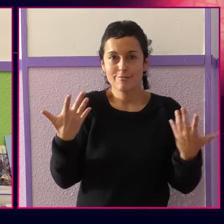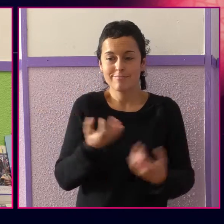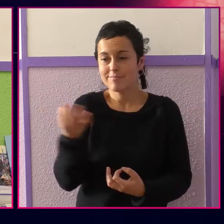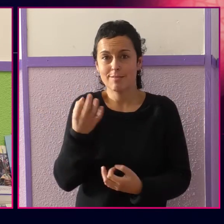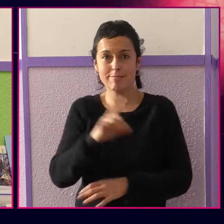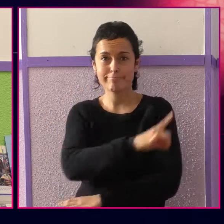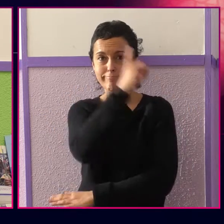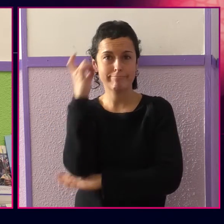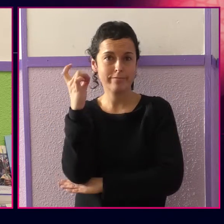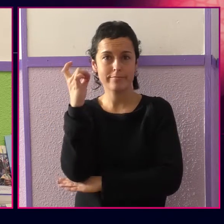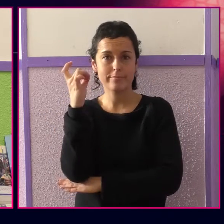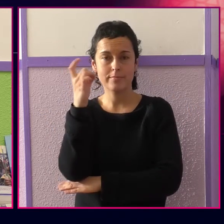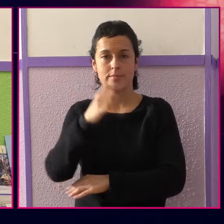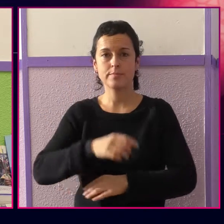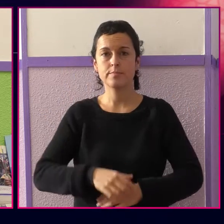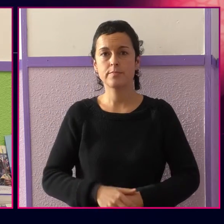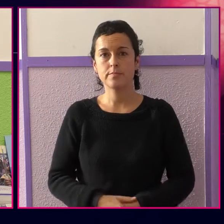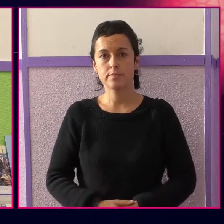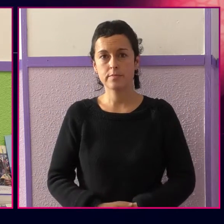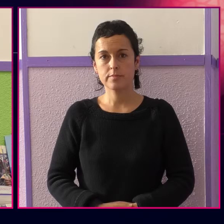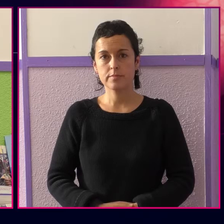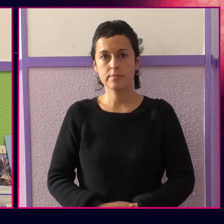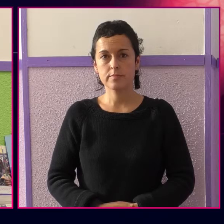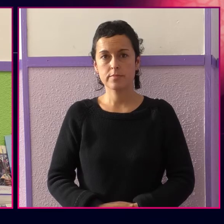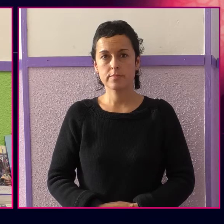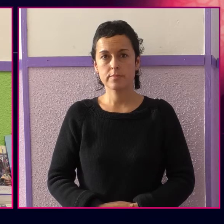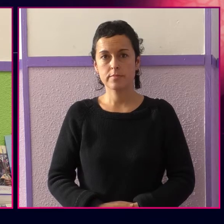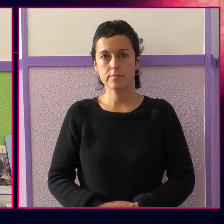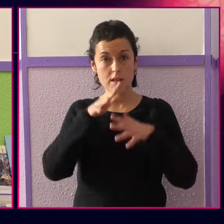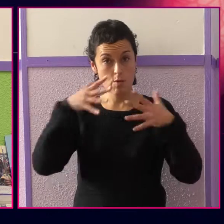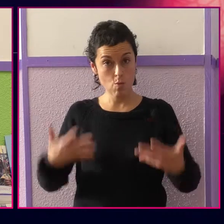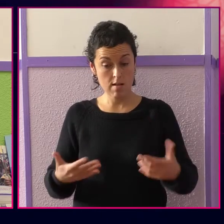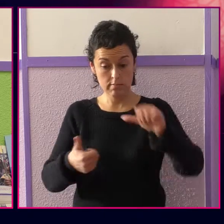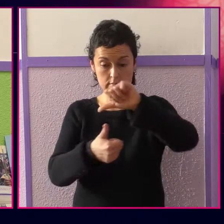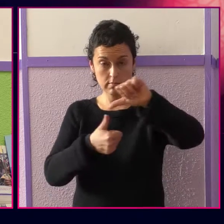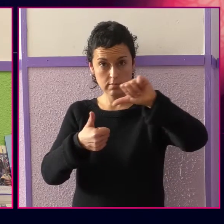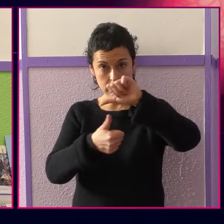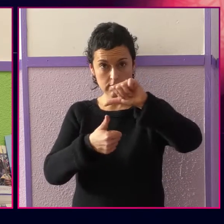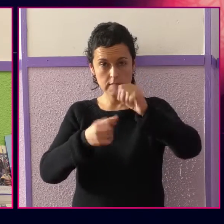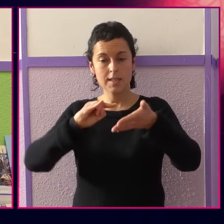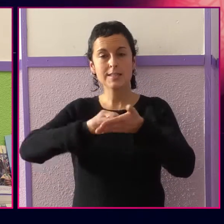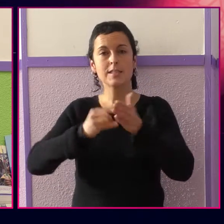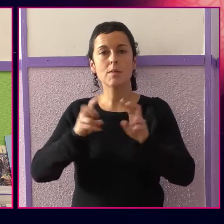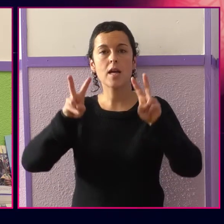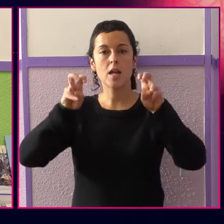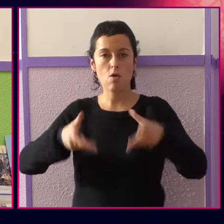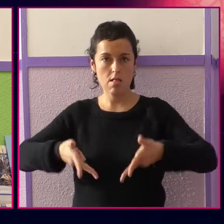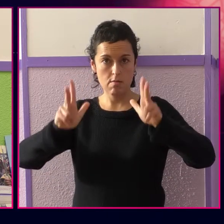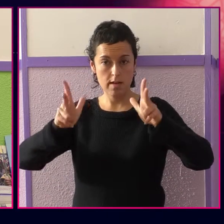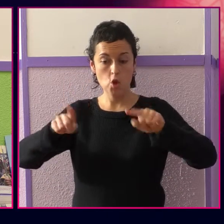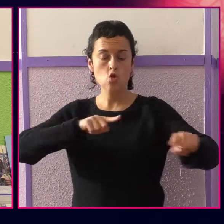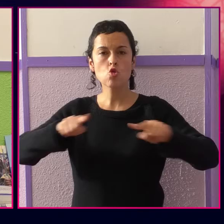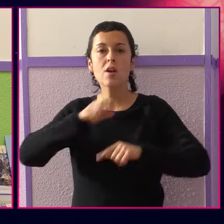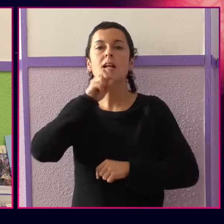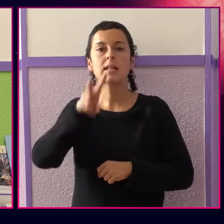salir de él tiene que ser muy dolorosa, pero imprescindible, inevitable. Centroamérica se reparte hoy en el marco del